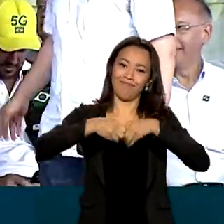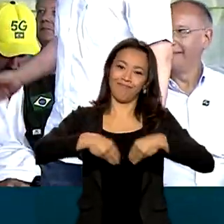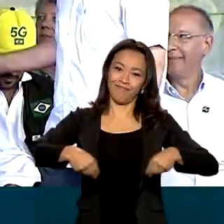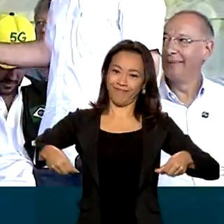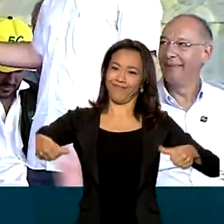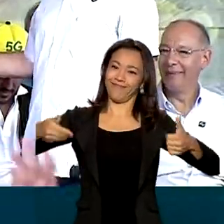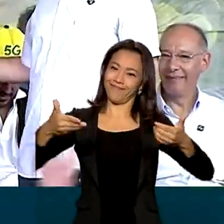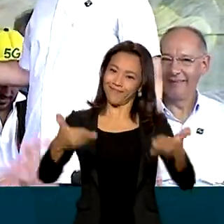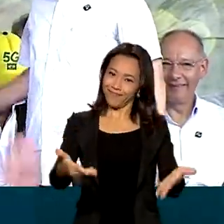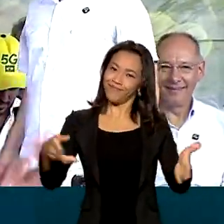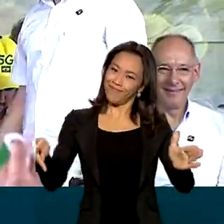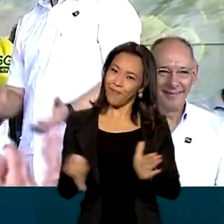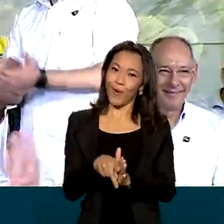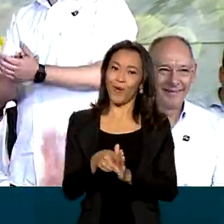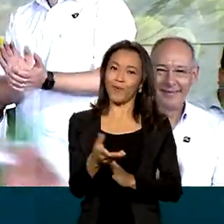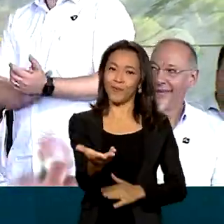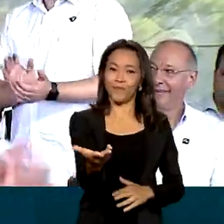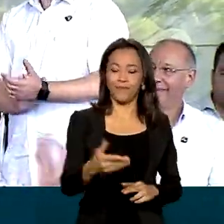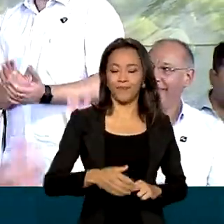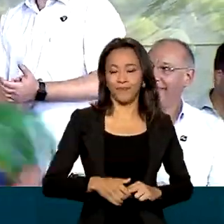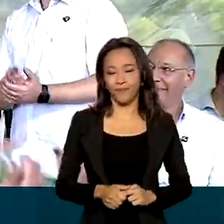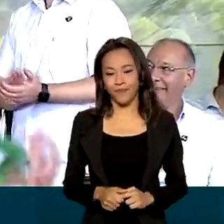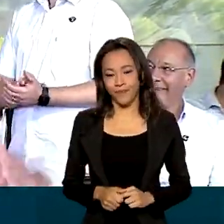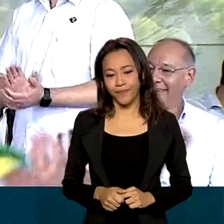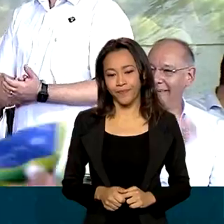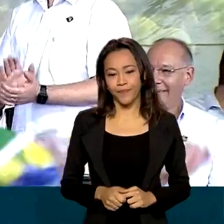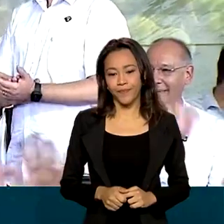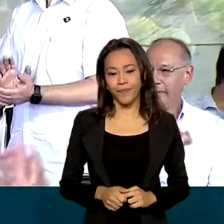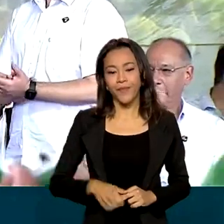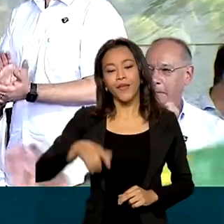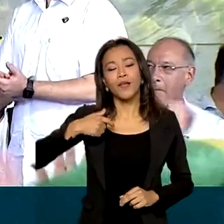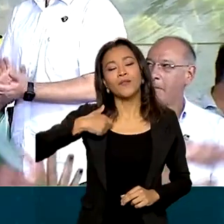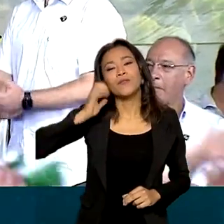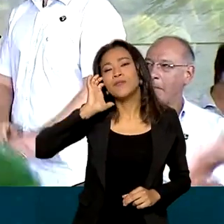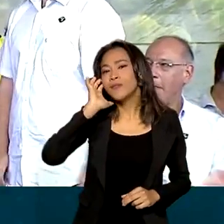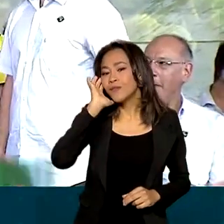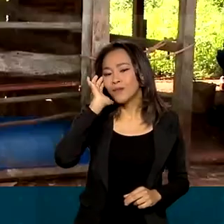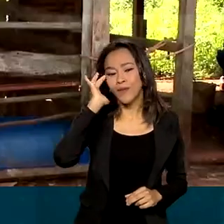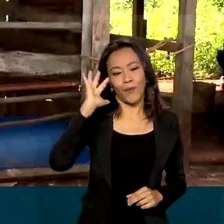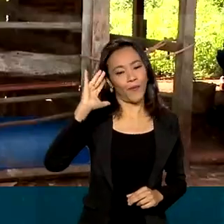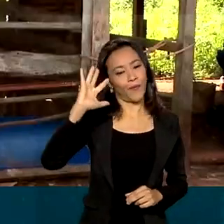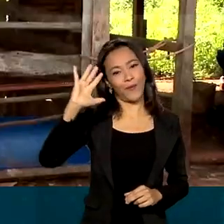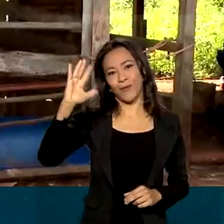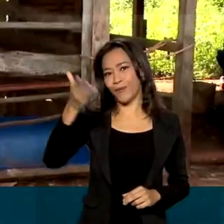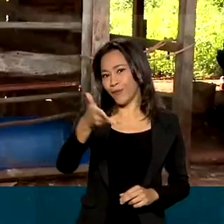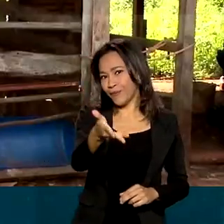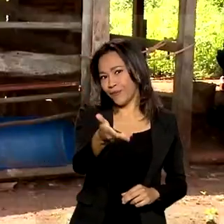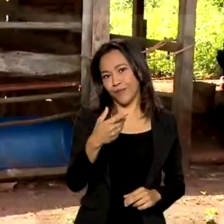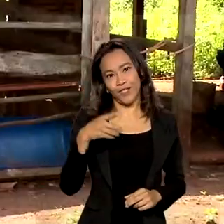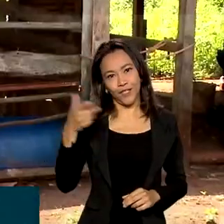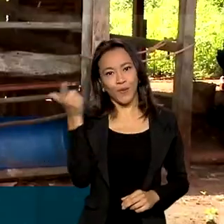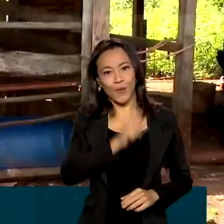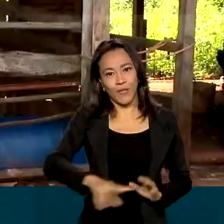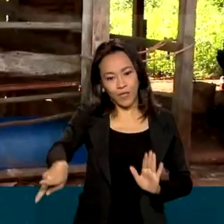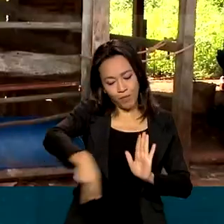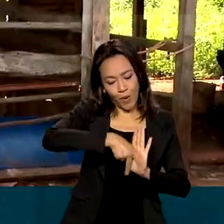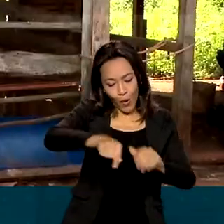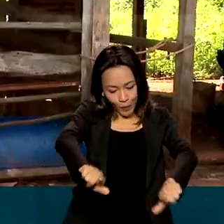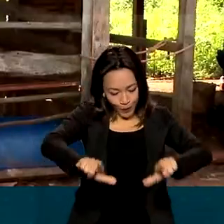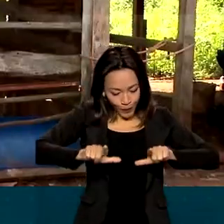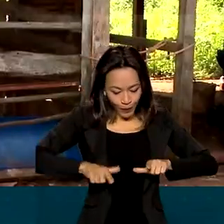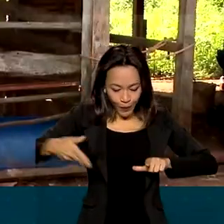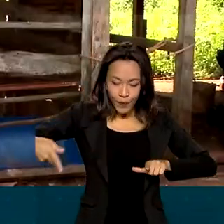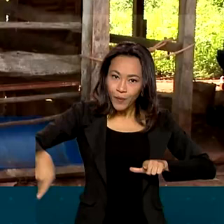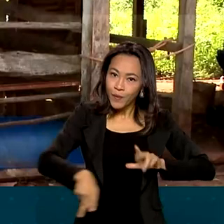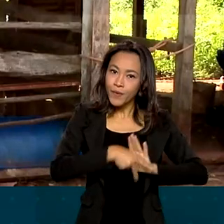agrária de forma definitiva. É o sonho de todo acampado que, quando recebe sua terra, ter o seu título. E chega nesse momento,